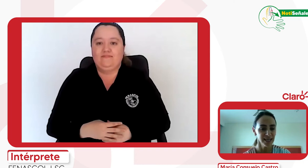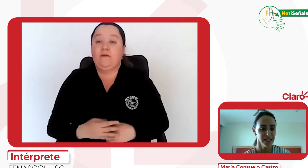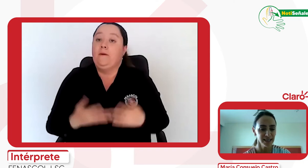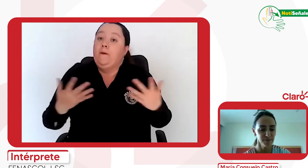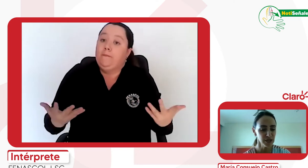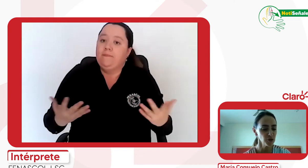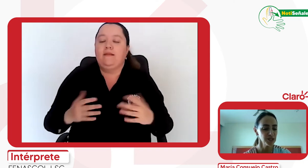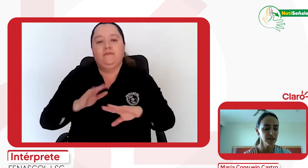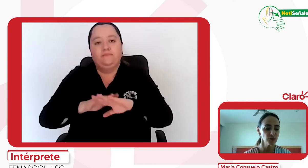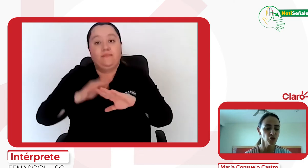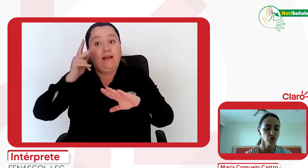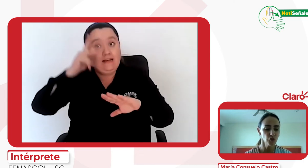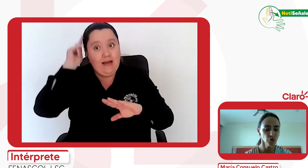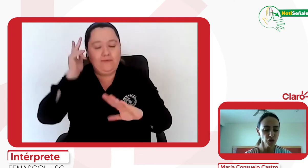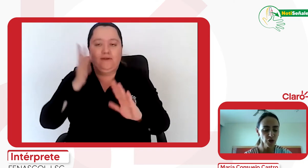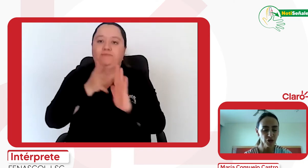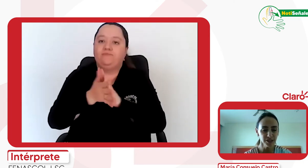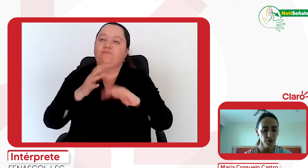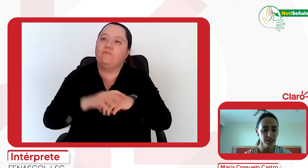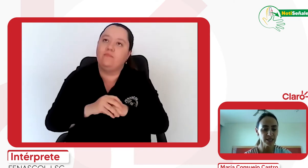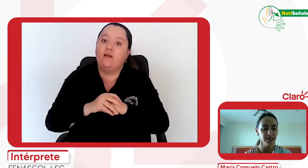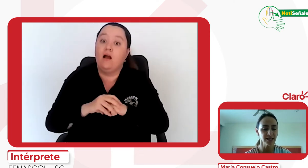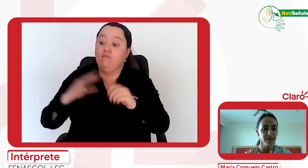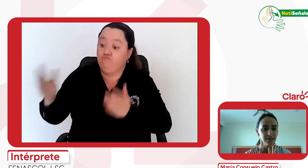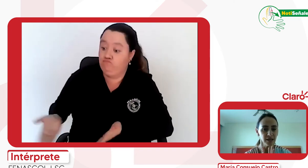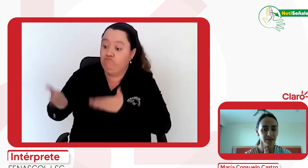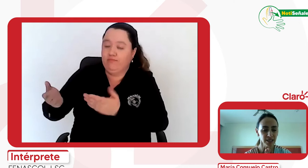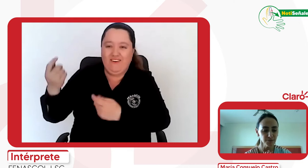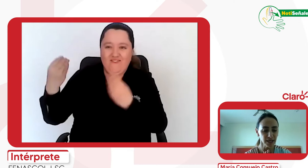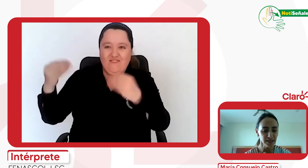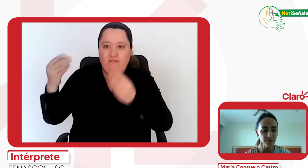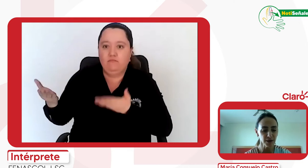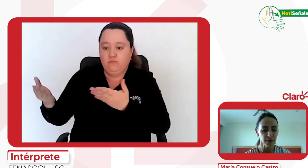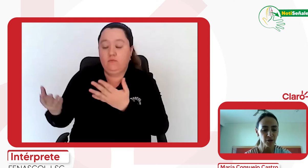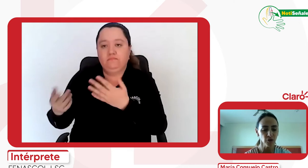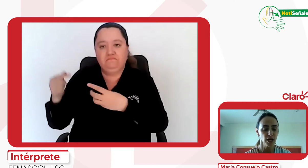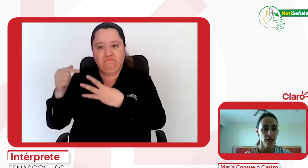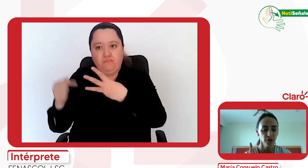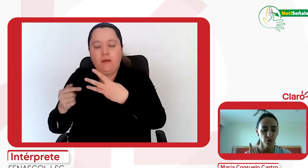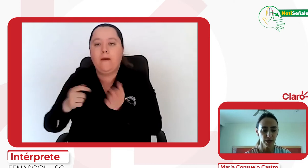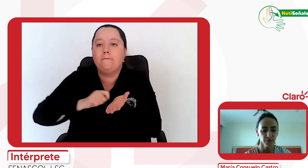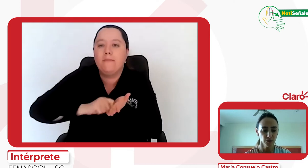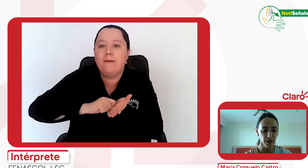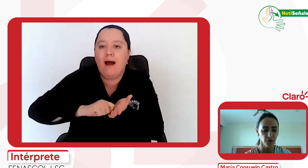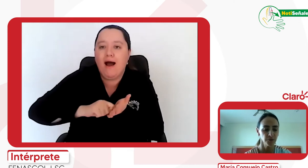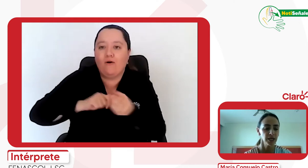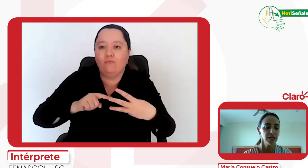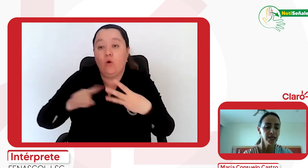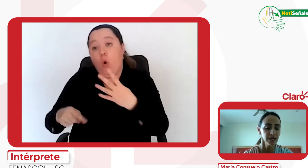Camilo, tenemos una oferta comercial que tiene tres paquetes prepago y un plan post-pago y